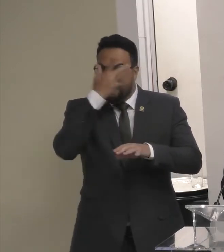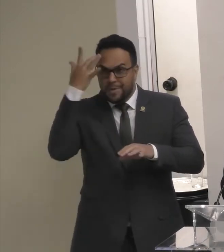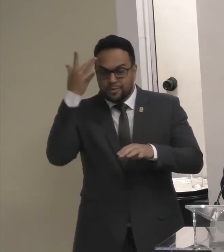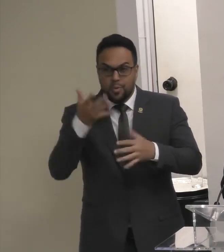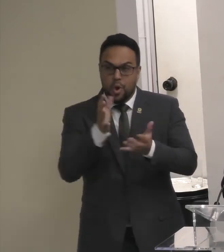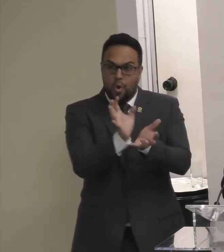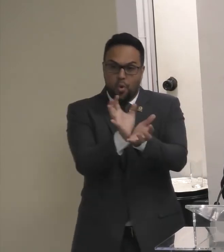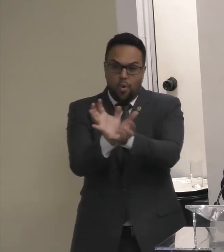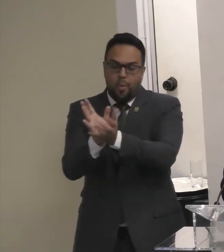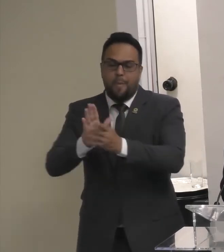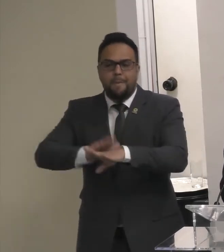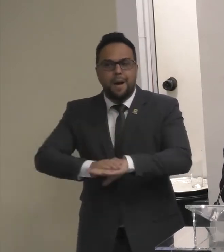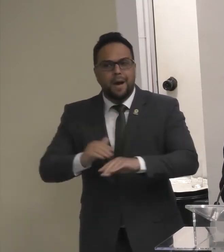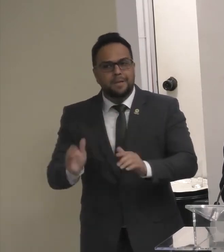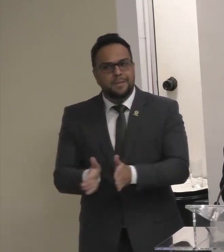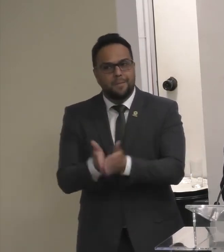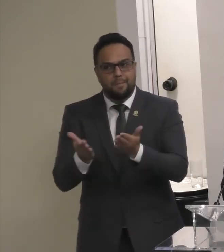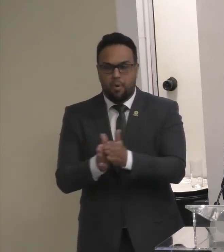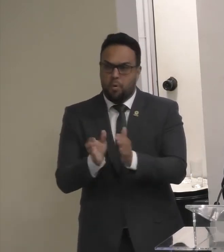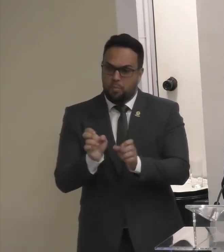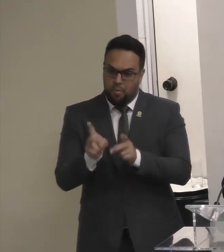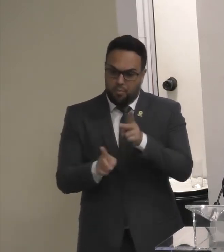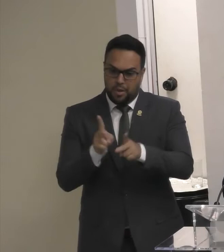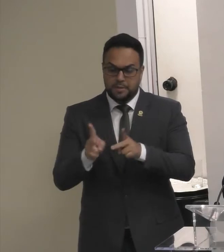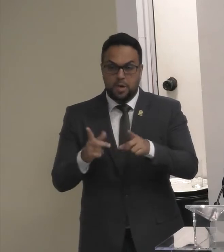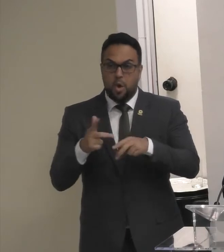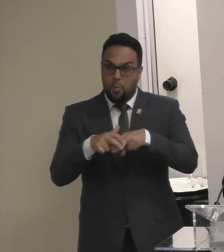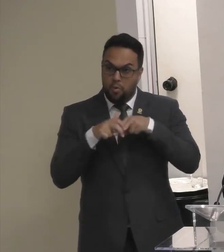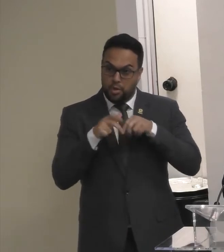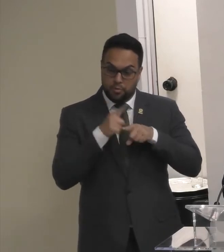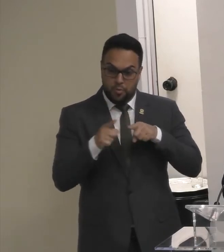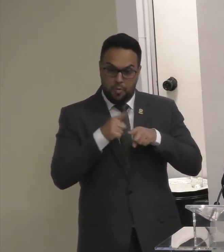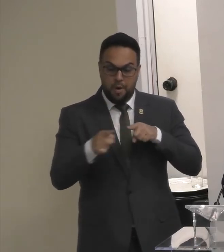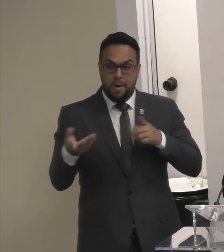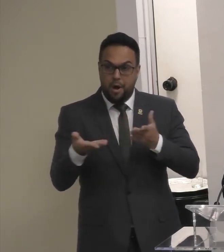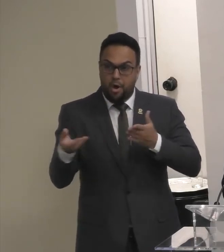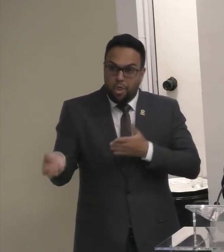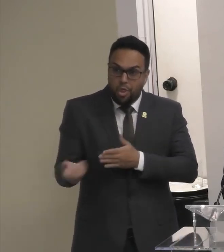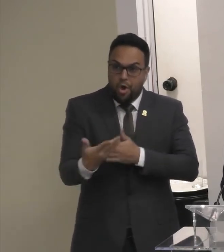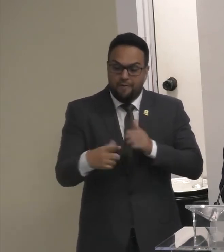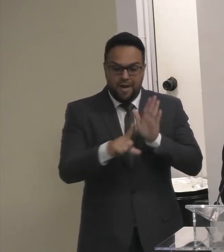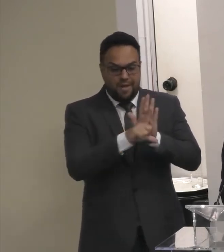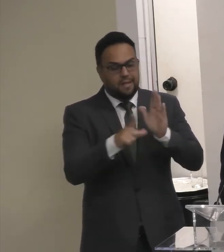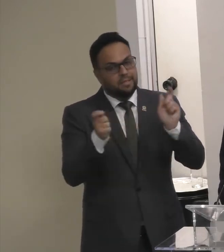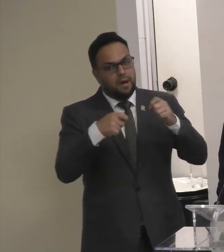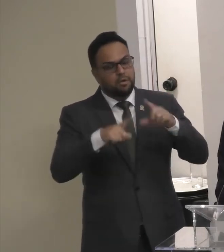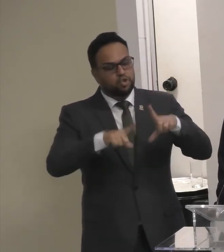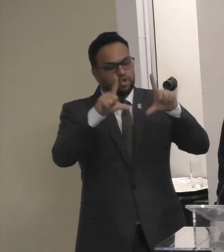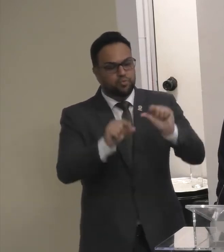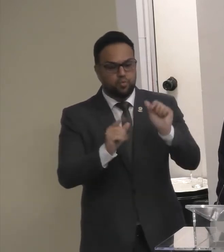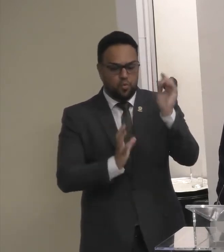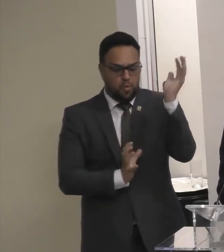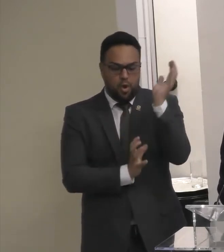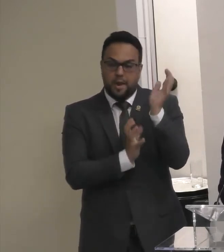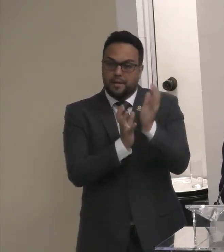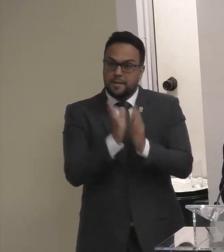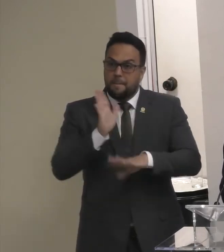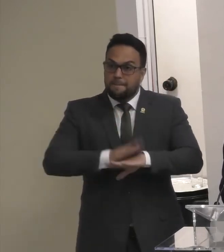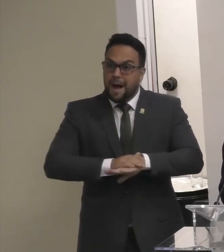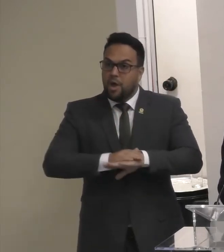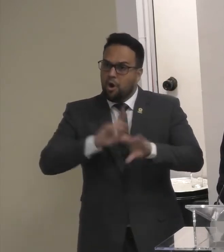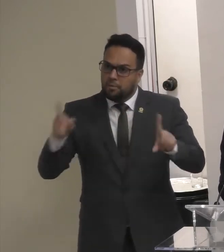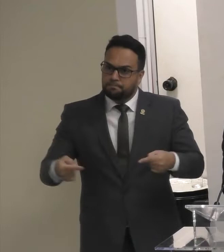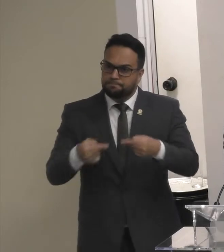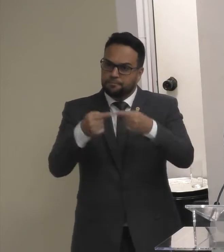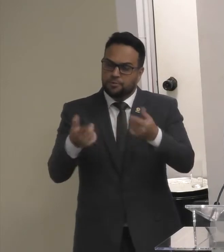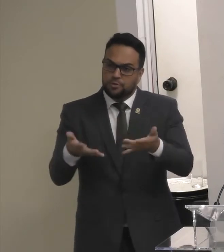nossa população É para enfrentar Esse problema Que a nova lei Reduz a burocracia E permite Maior inclusão